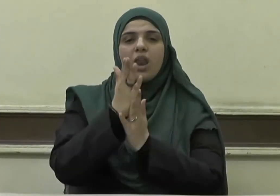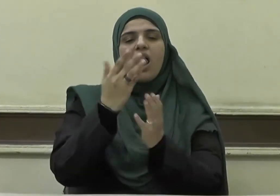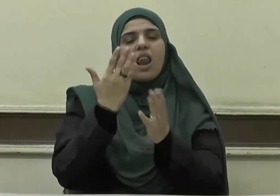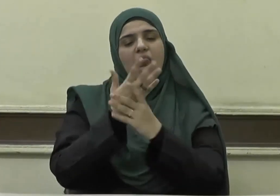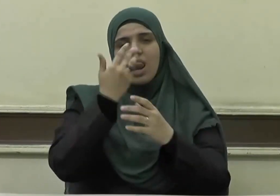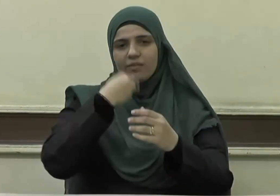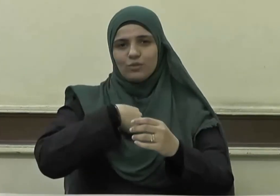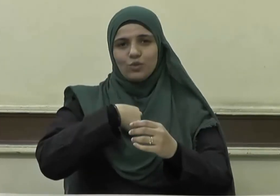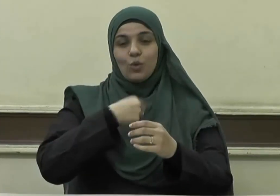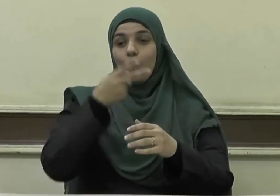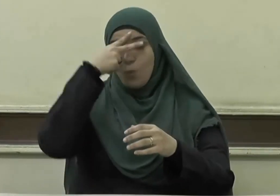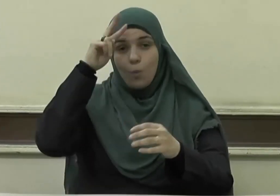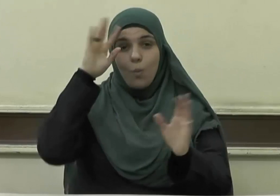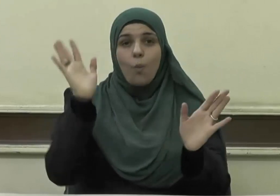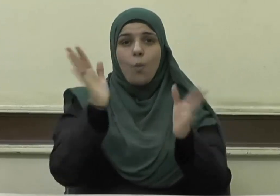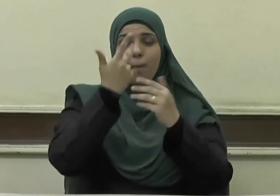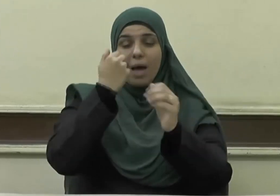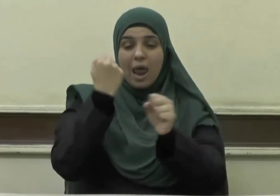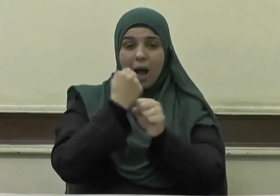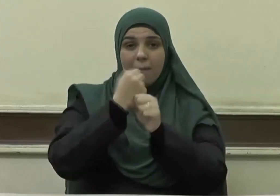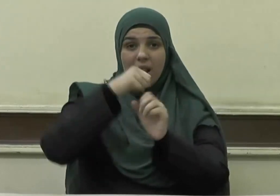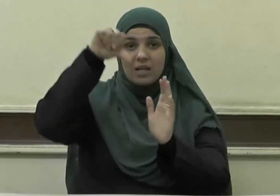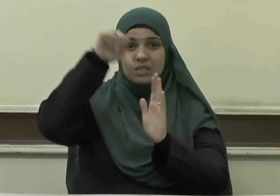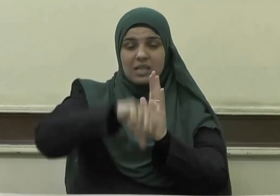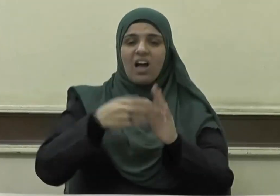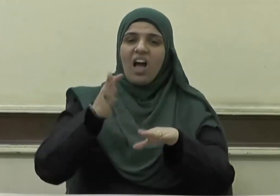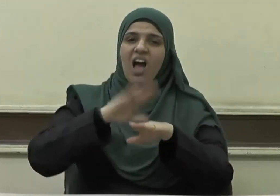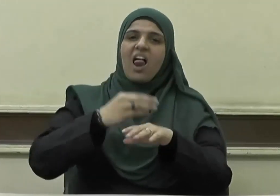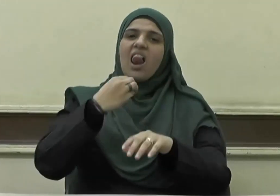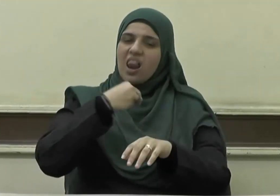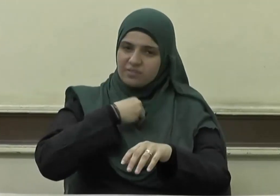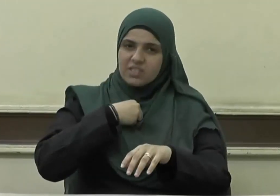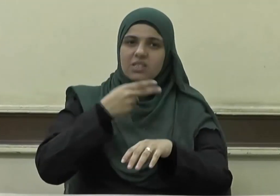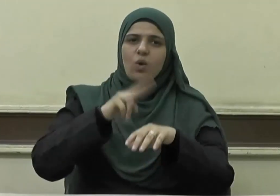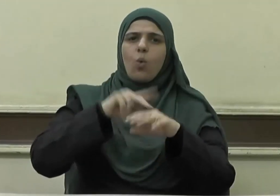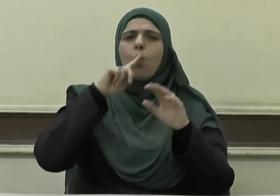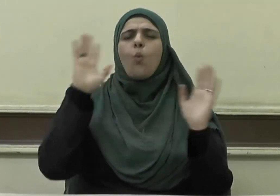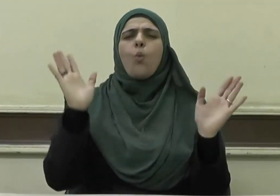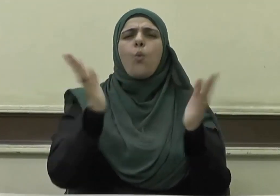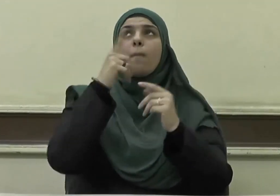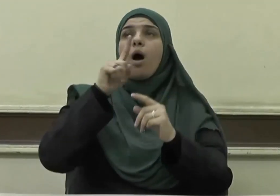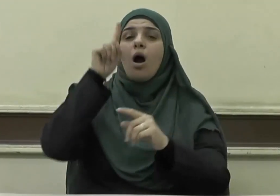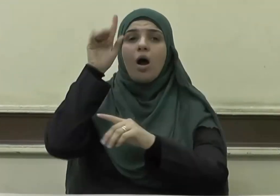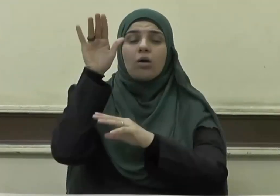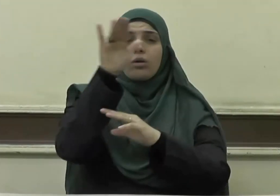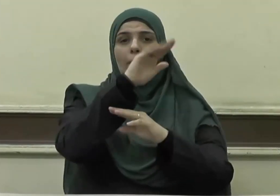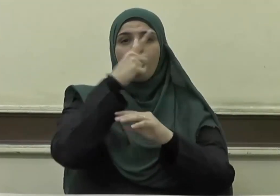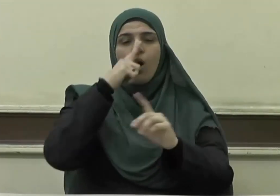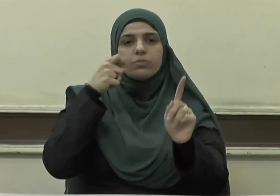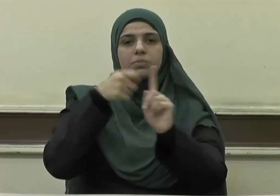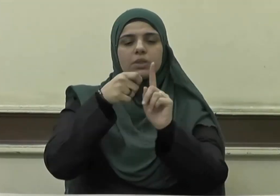ومن أساء فعليها وما ربك بظلام للعبيد